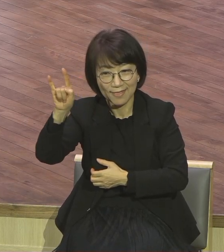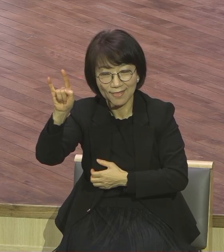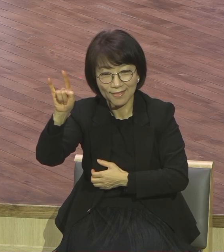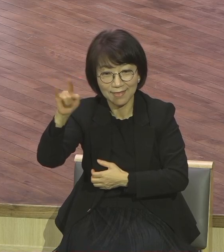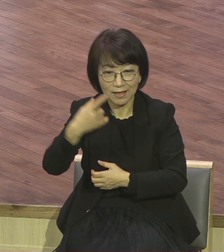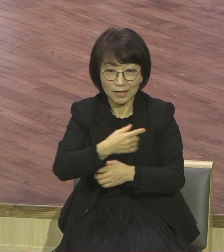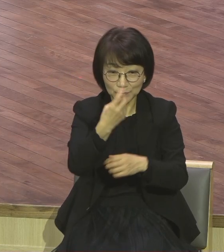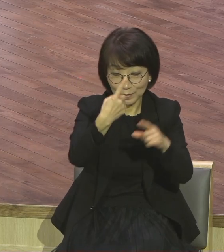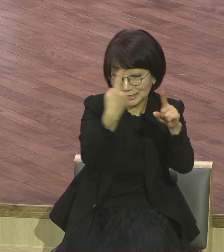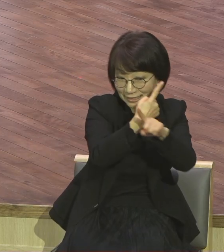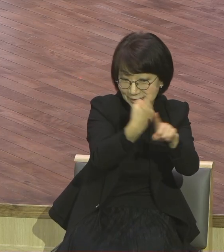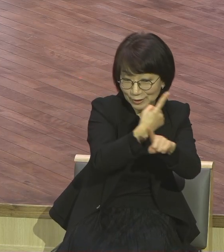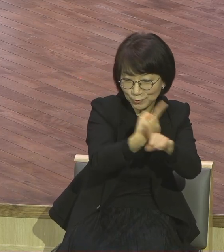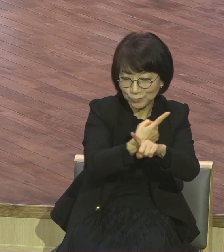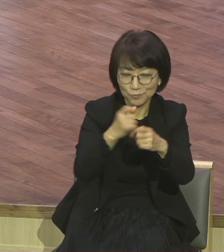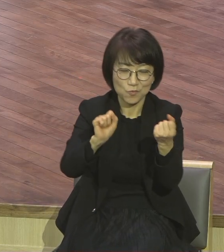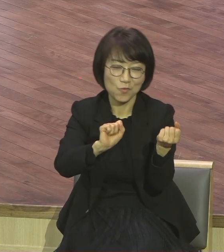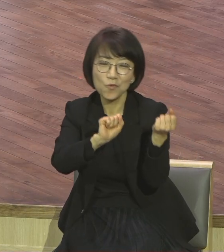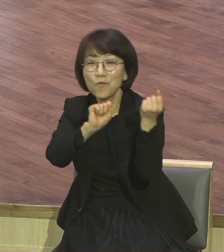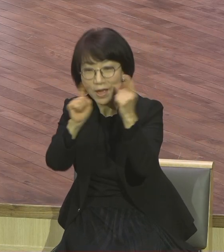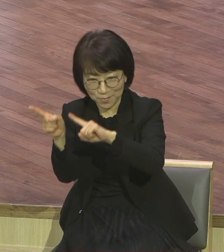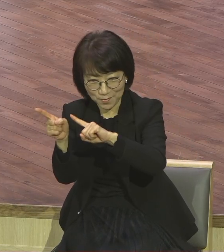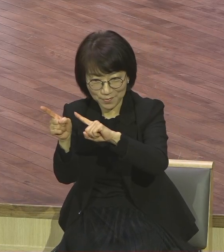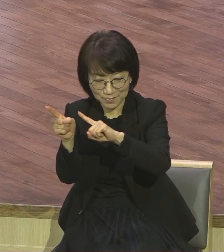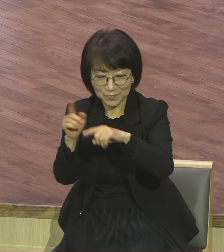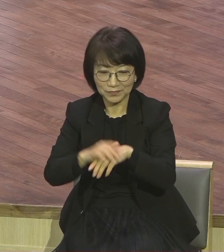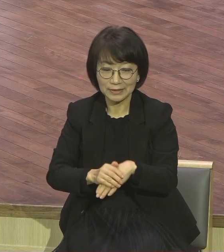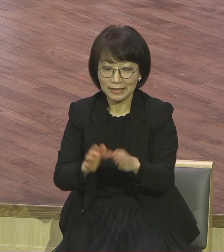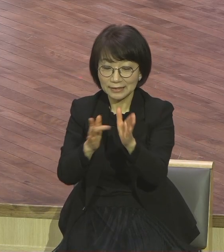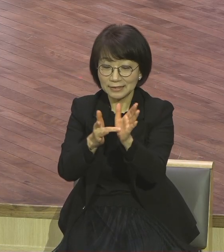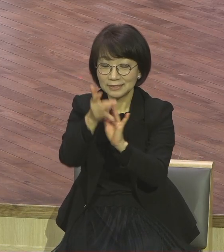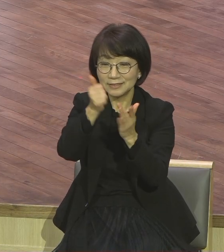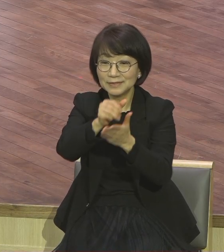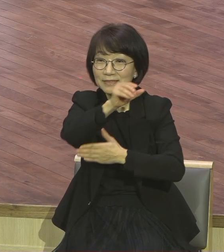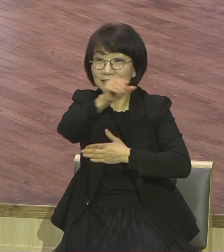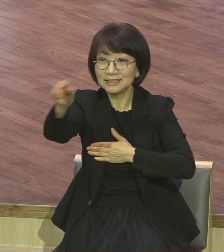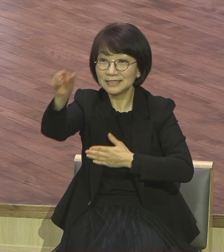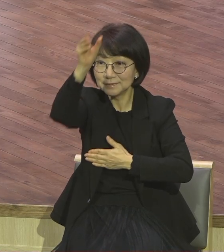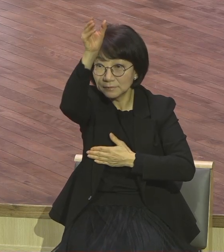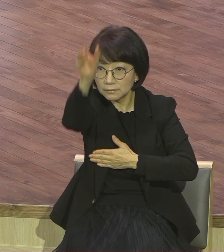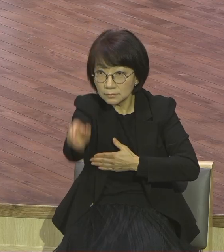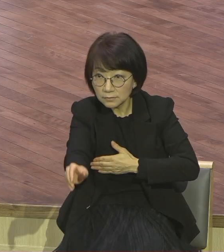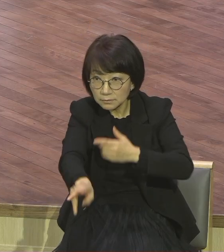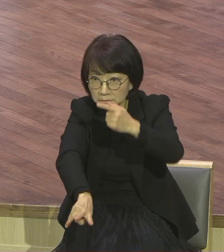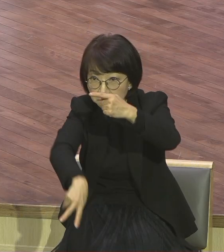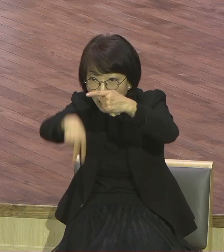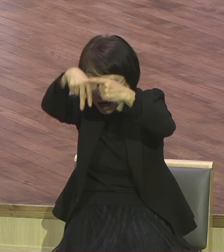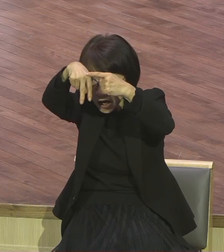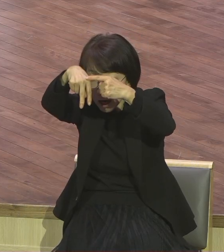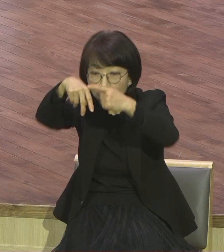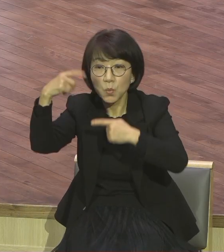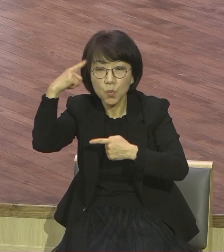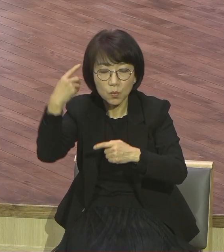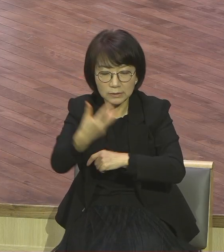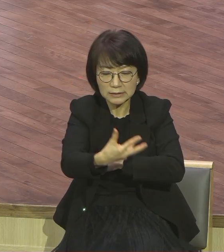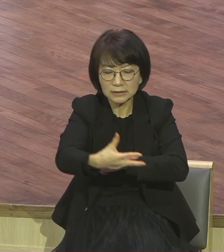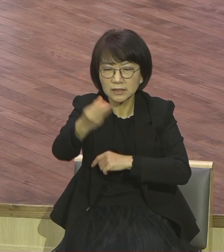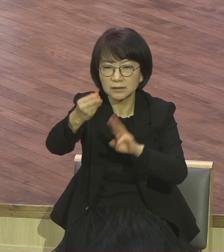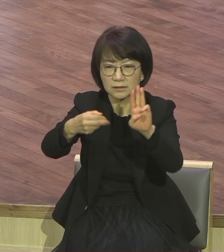치유와 회복의 상징. 예수의 십자가에 달렸다는 것은 상세기 3장 사건에 인해가지고 발생된